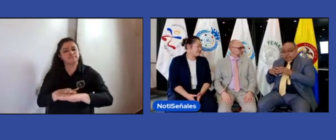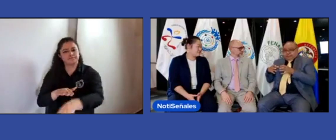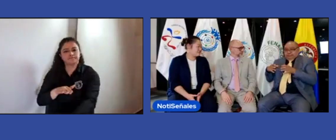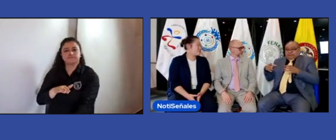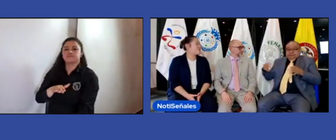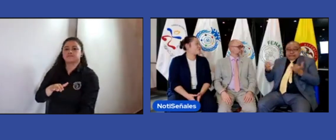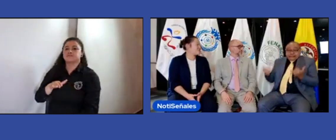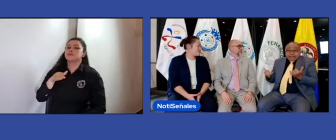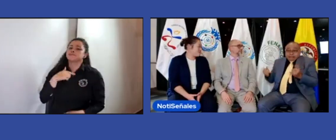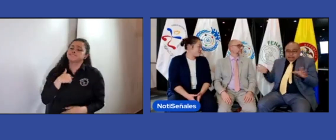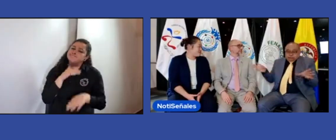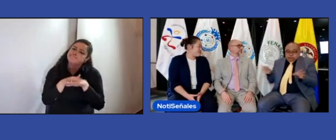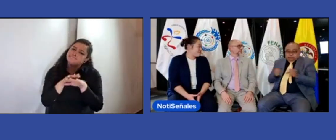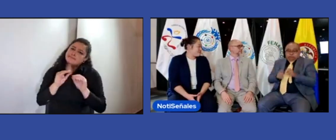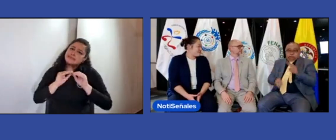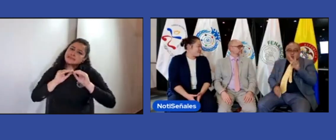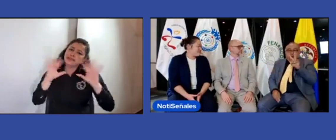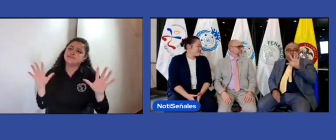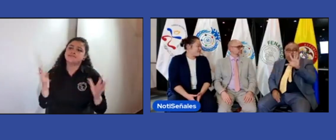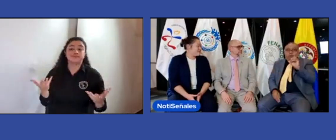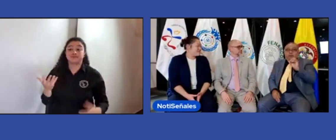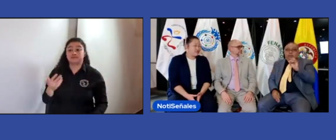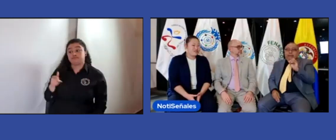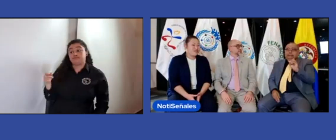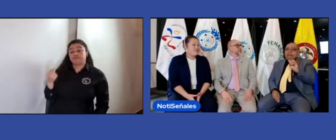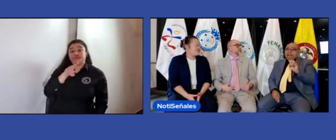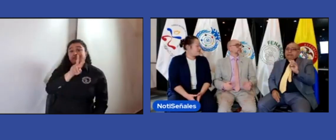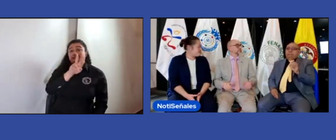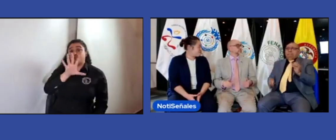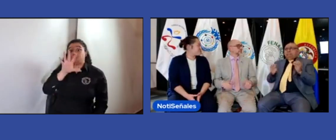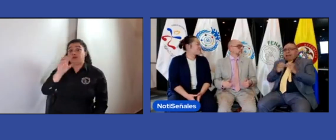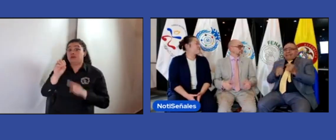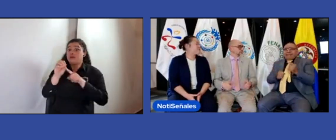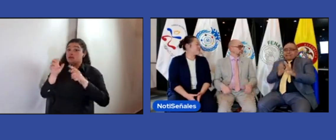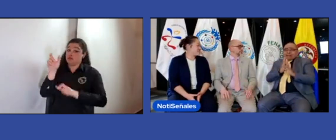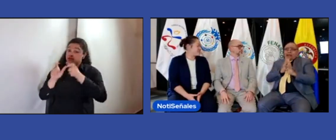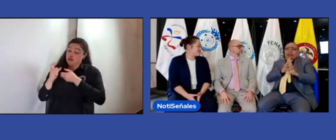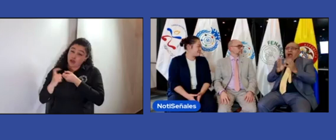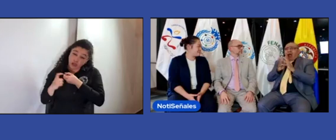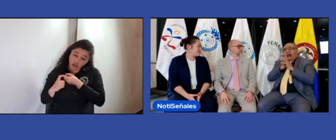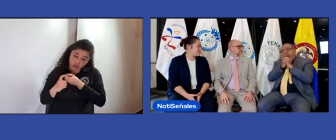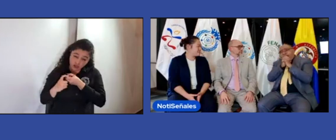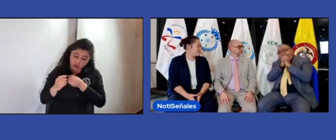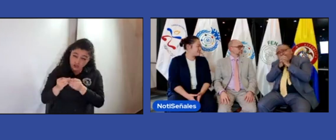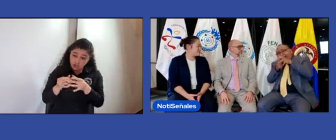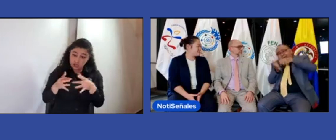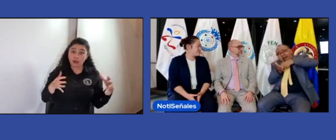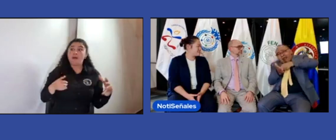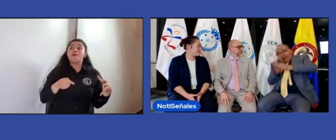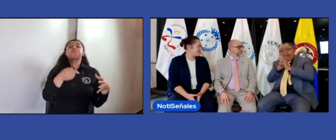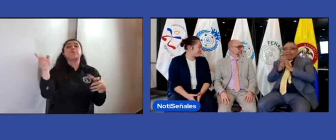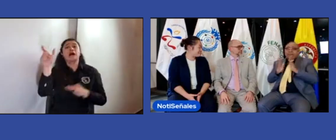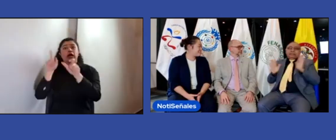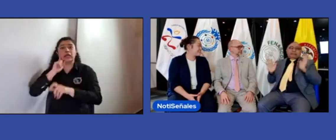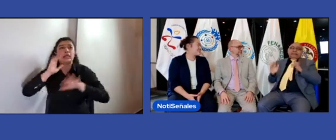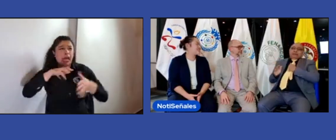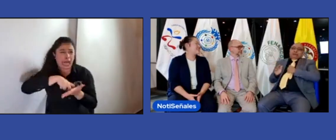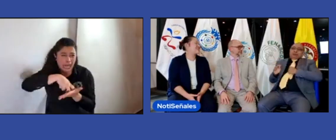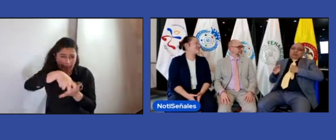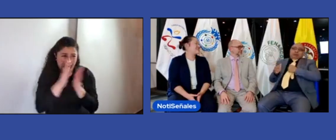hemos llenado todos los cursos en este momento llegamos a 250 inscritos hay muchas personas sordas que nos han dicho por favor